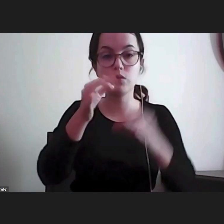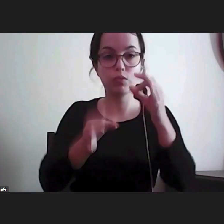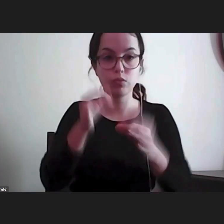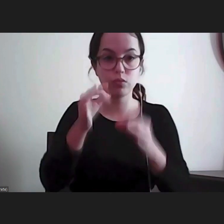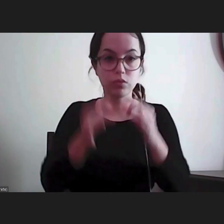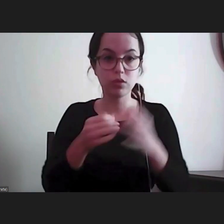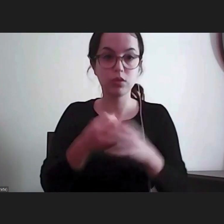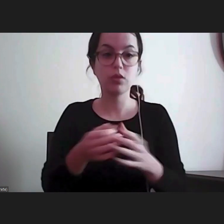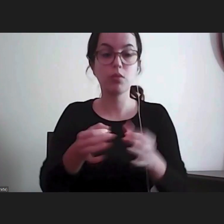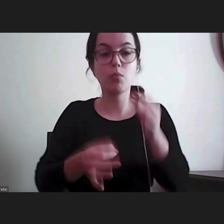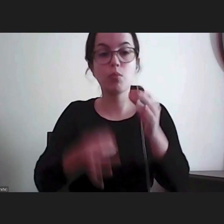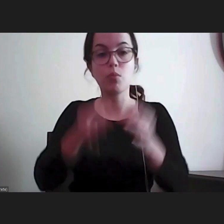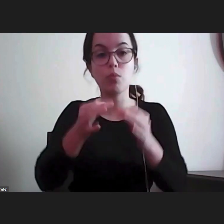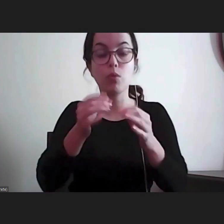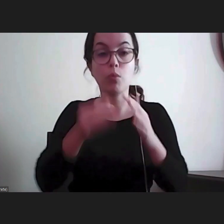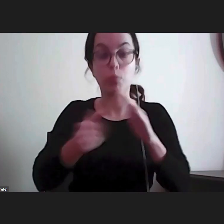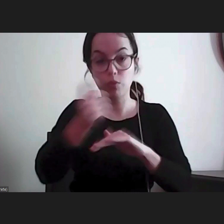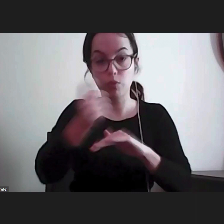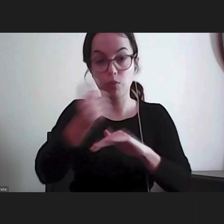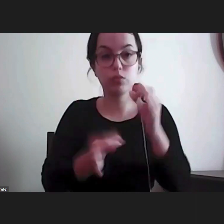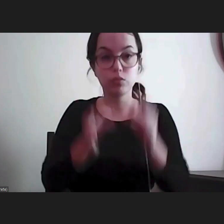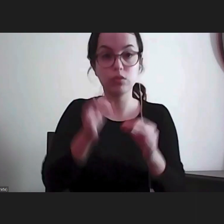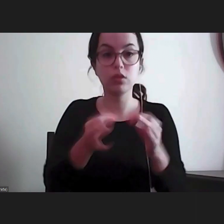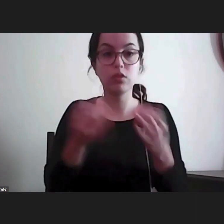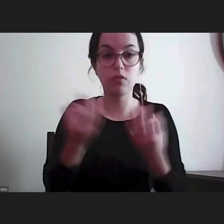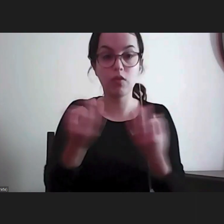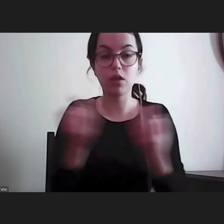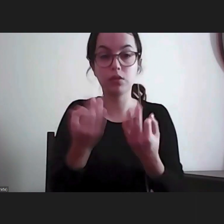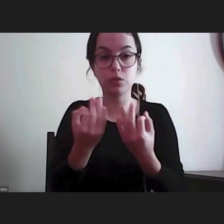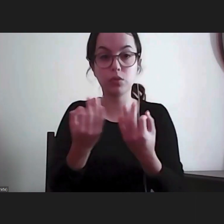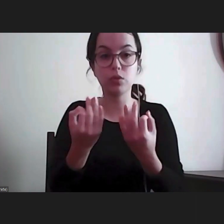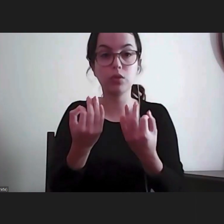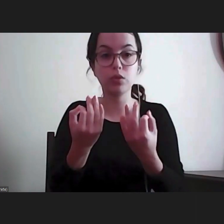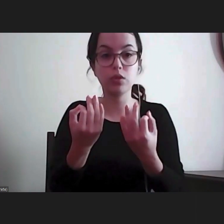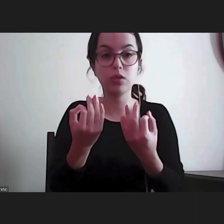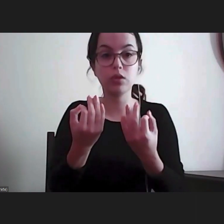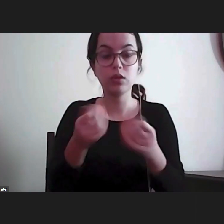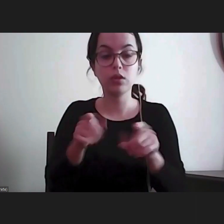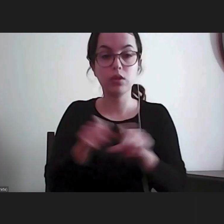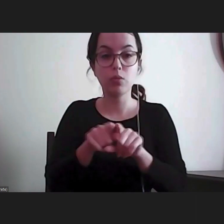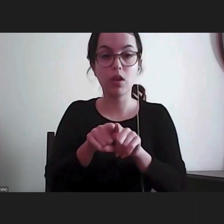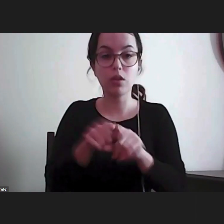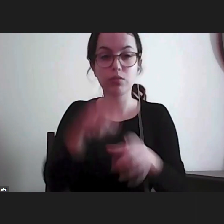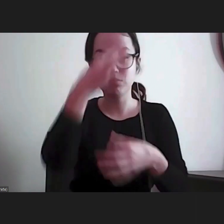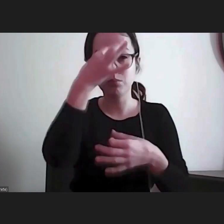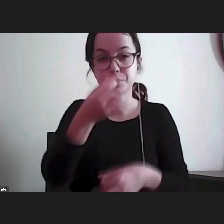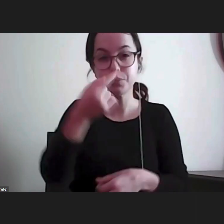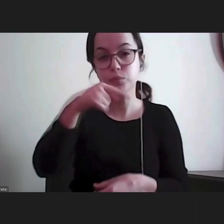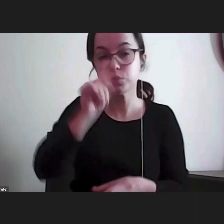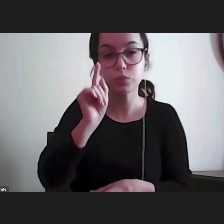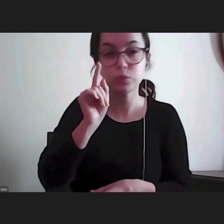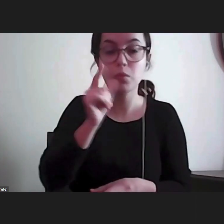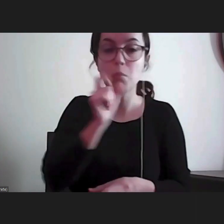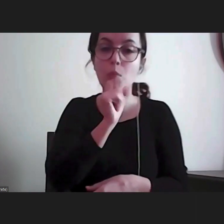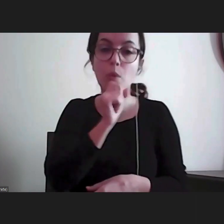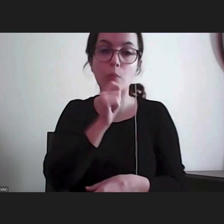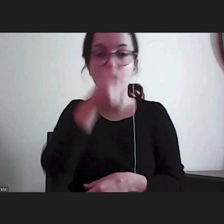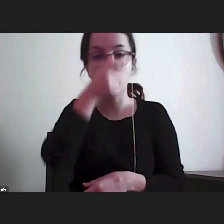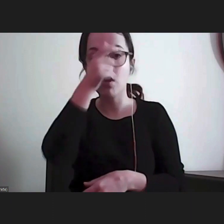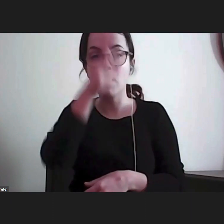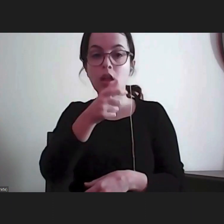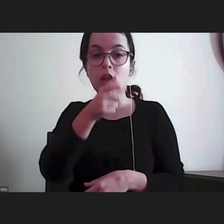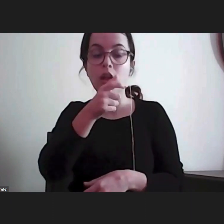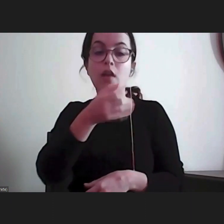O Provedor de Justiça caracteriza-se por uma informalidade no acesso. As pessoas podem dirigir-se ao